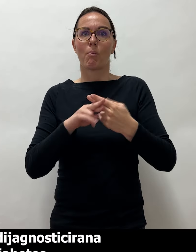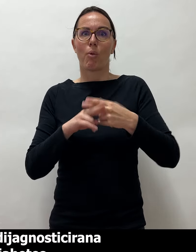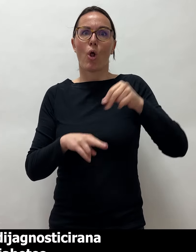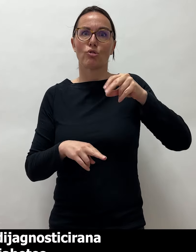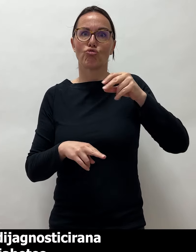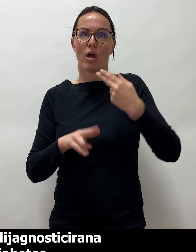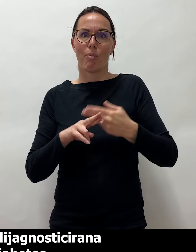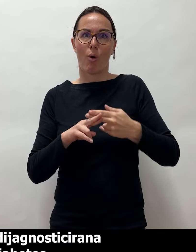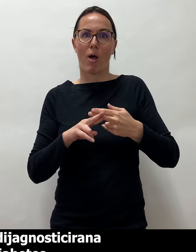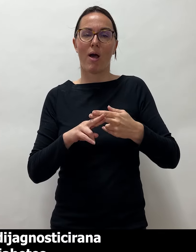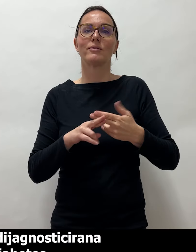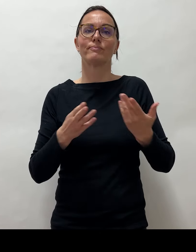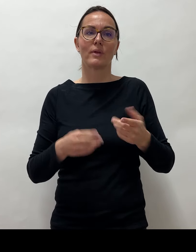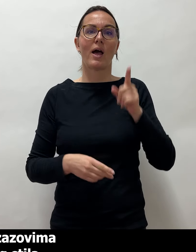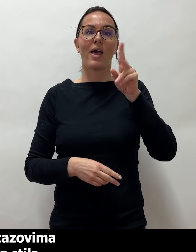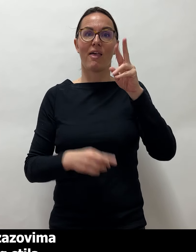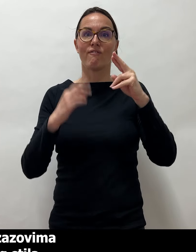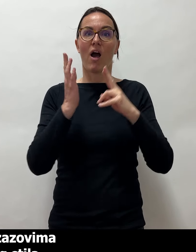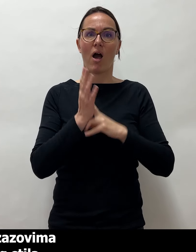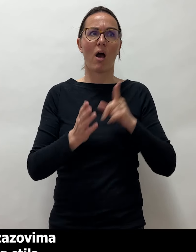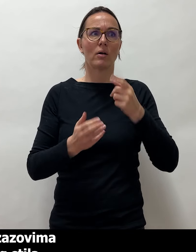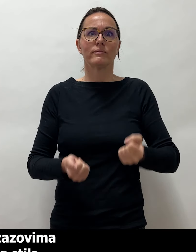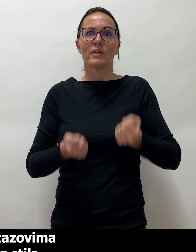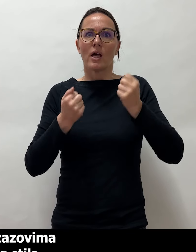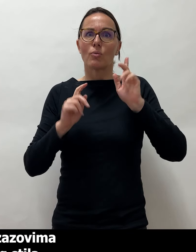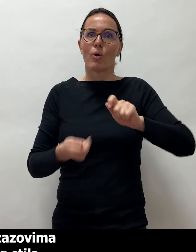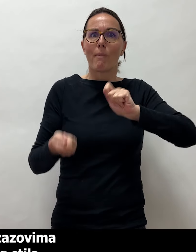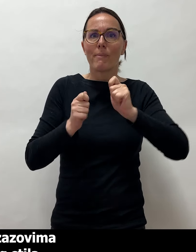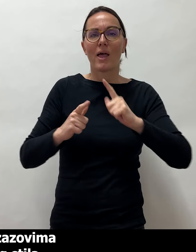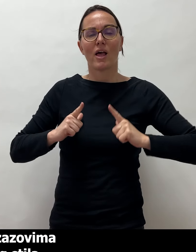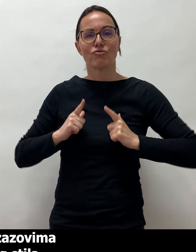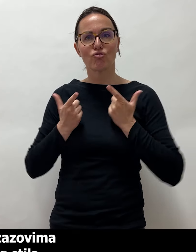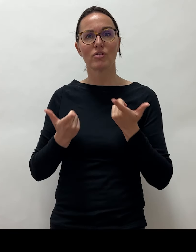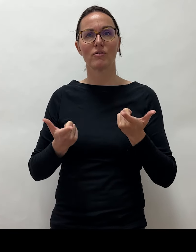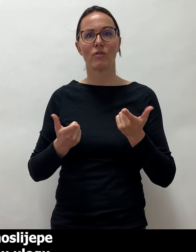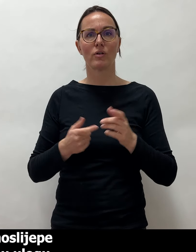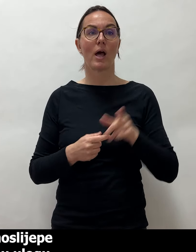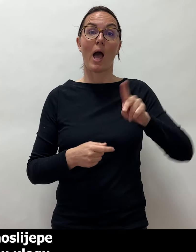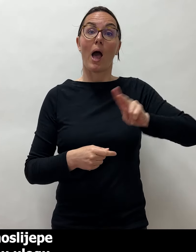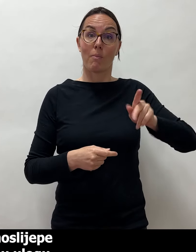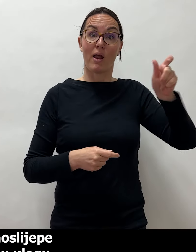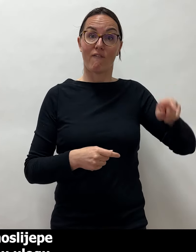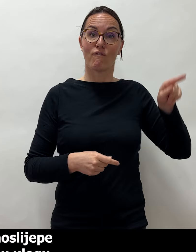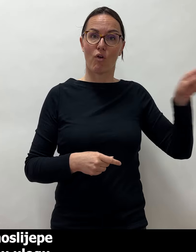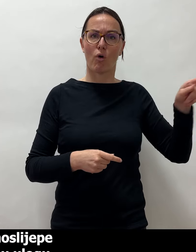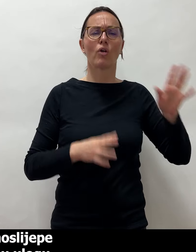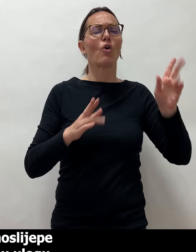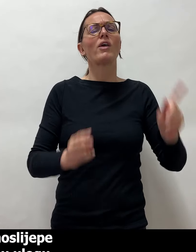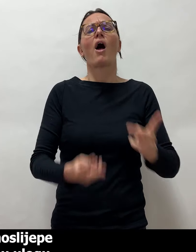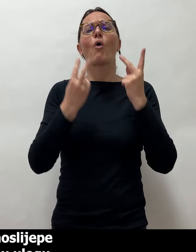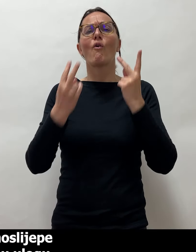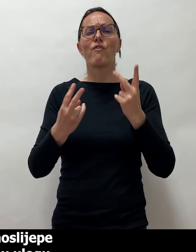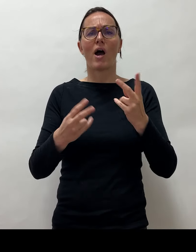Diagnosticirana šećerna bolest, diabetes, Ivan se suočava s izazovima promjene životnog stila. Prevoditelji za gluhoslijepe osobe